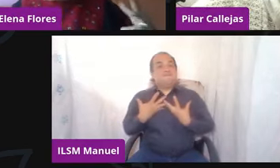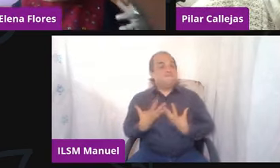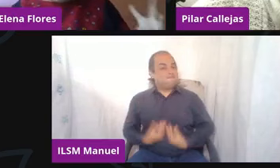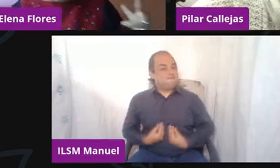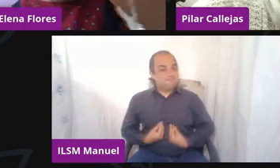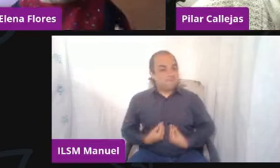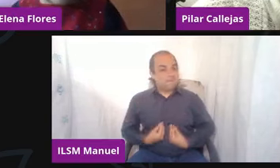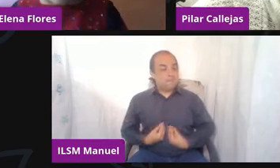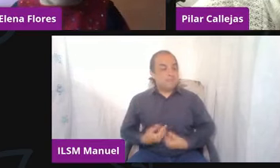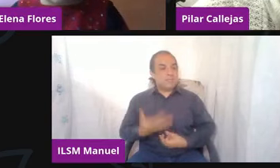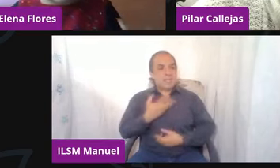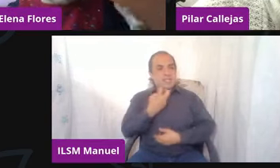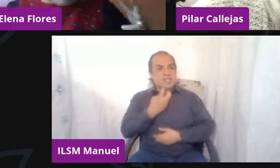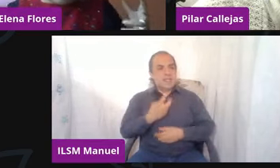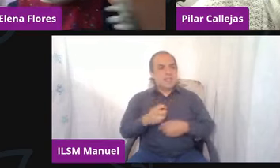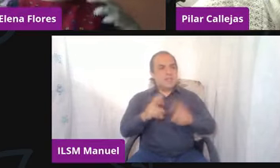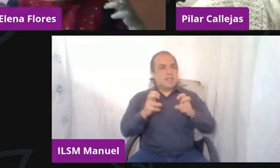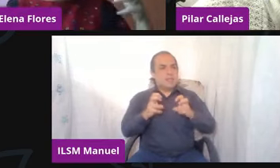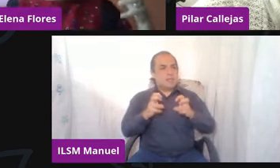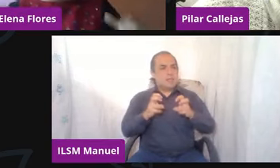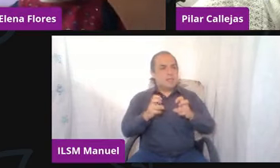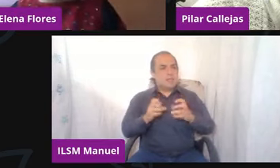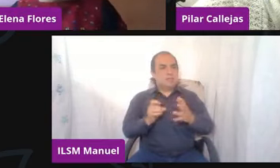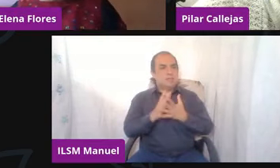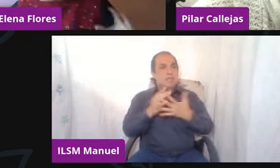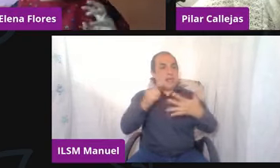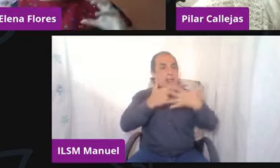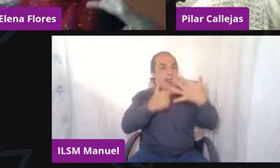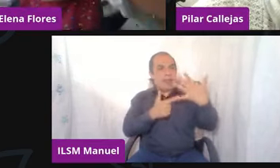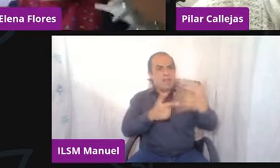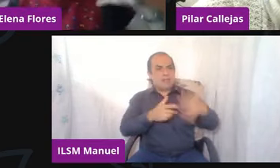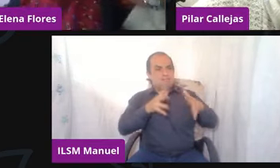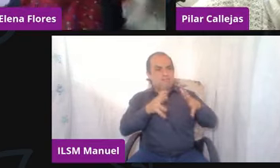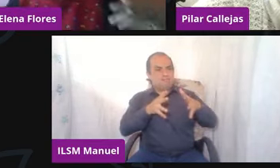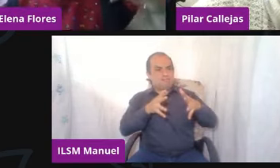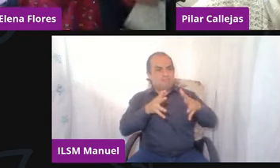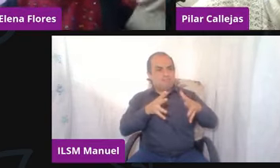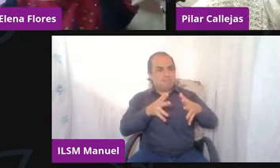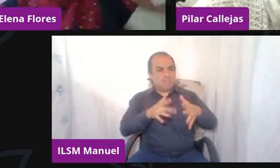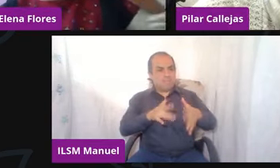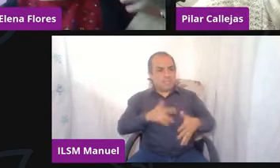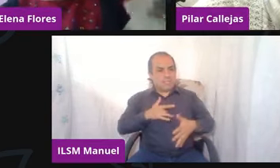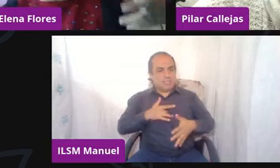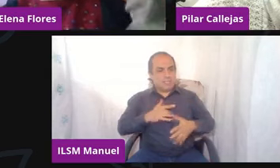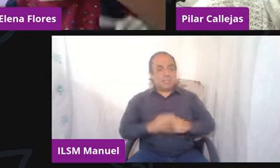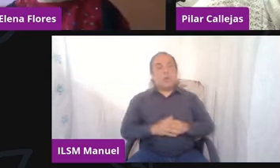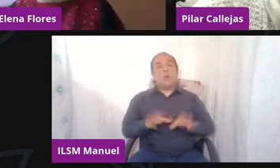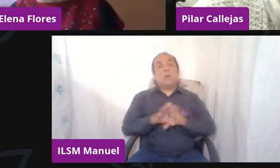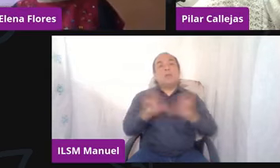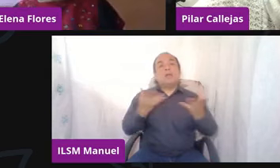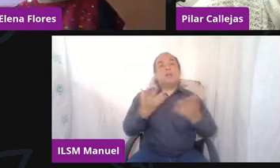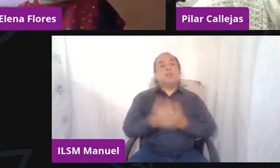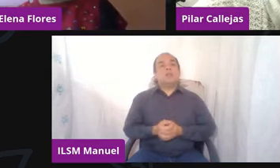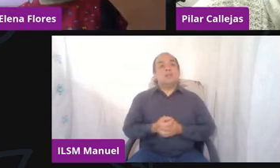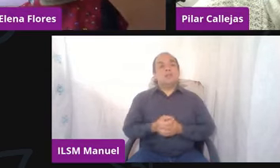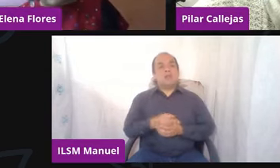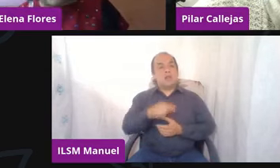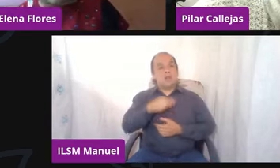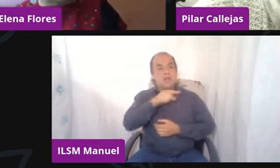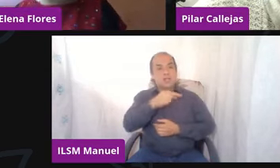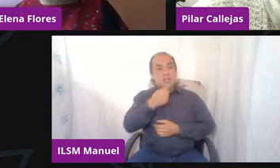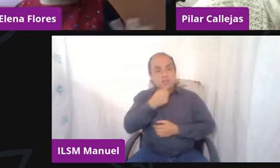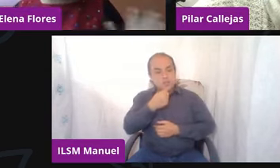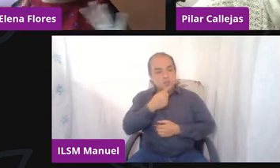cuestión alarmista de es que mira, ta, ta, ta, ta, ¿no? ¿Cómo hacer para ir trabajando en ellas y en ellos este